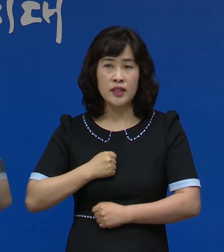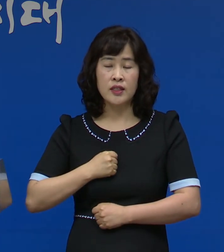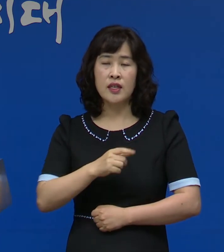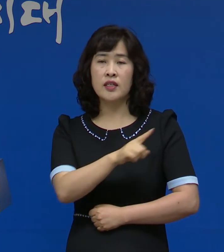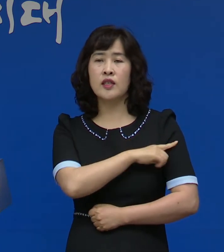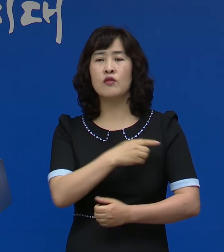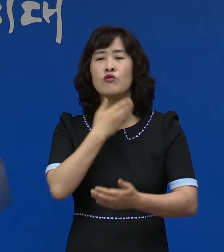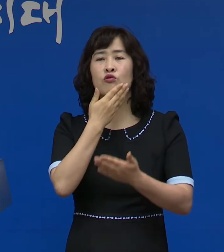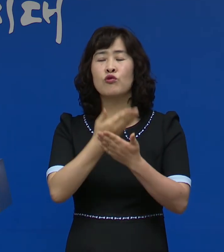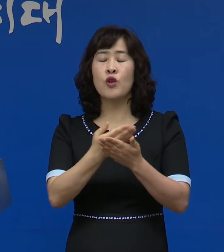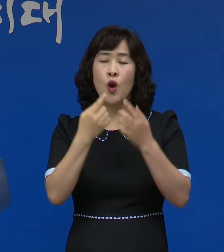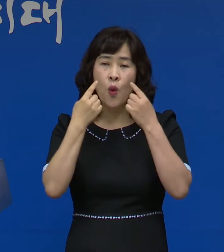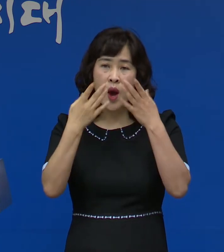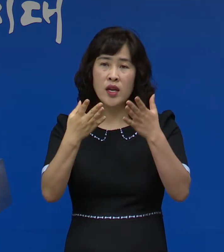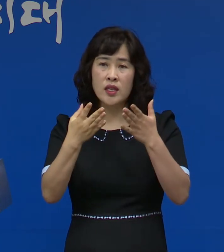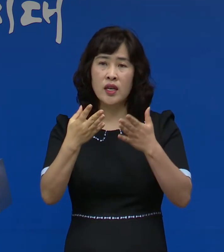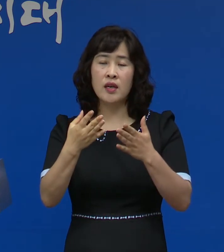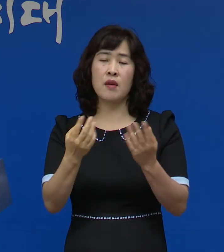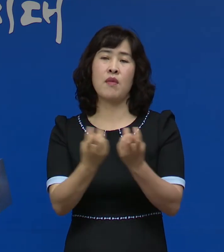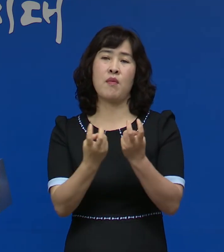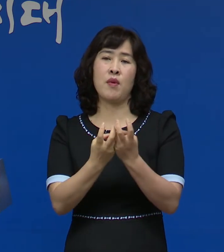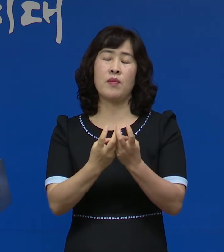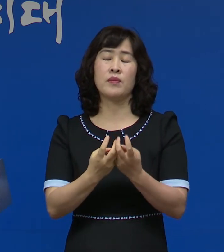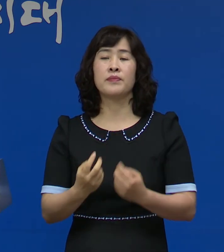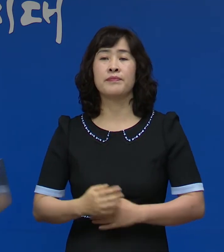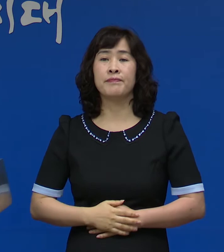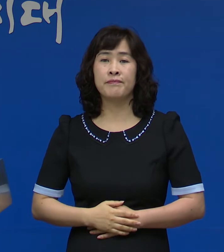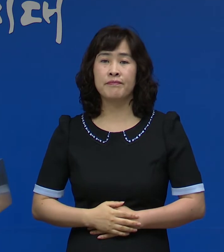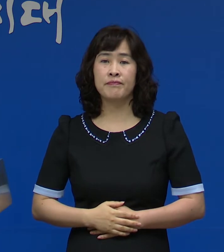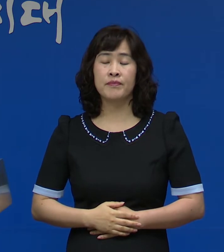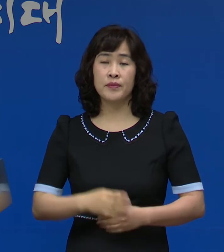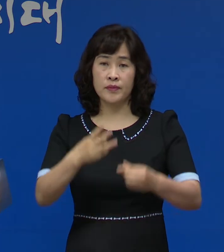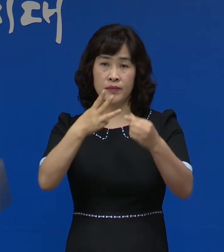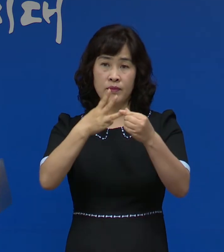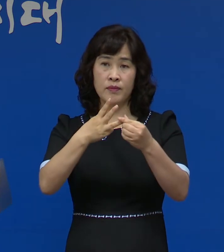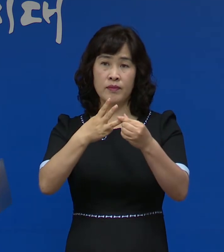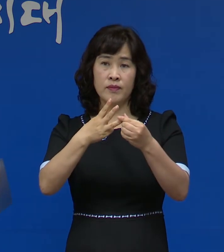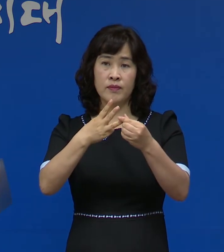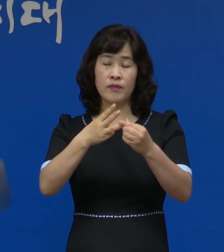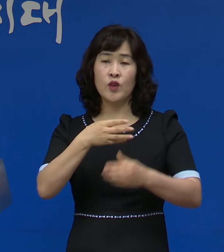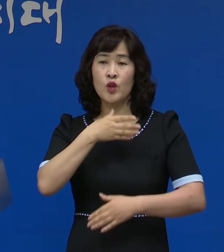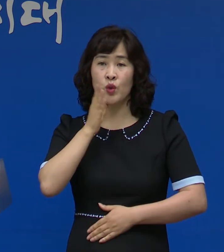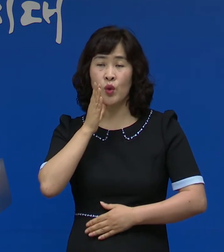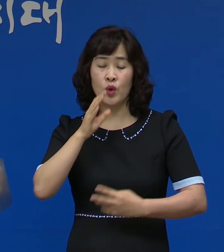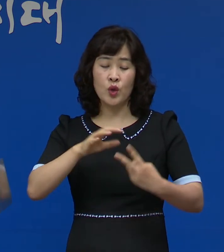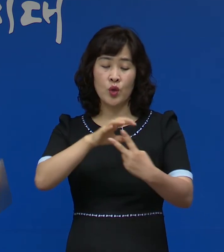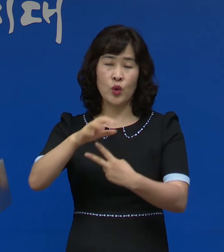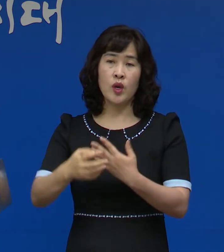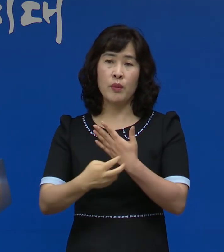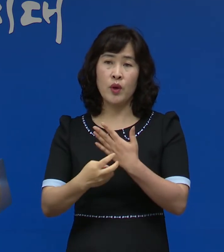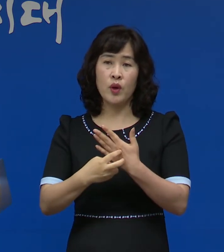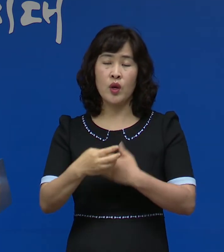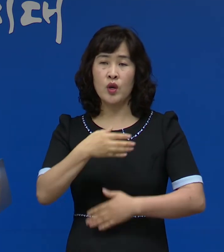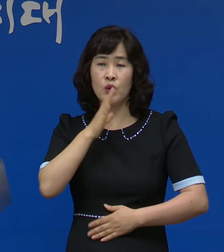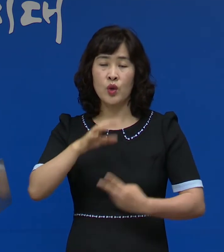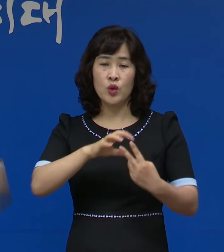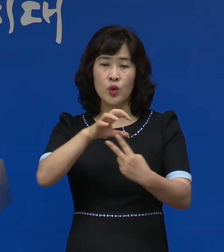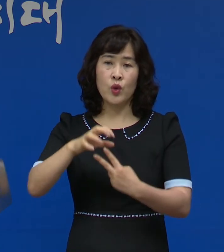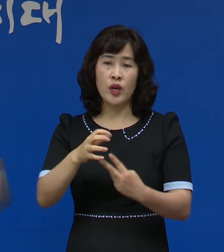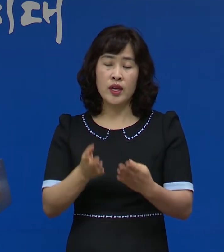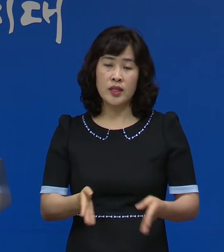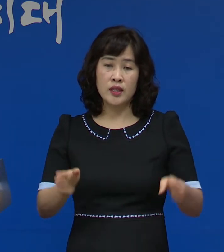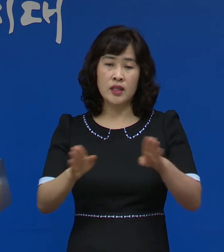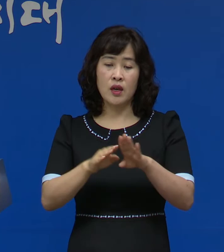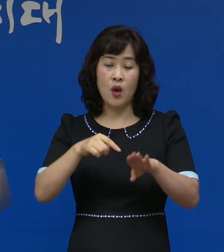가장 확실한 방법입니다 셋째, 노인여양병원과 노인여양시설의